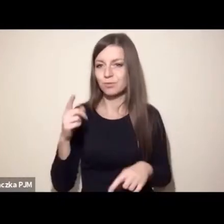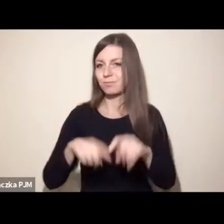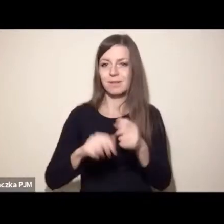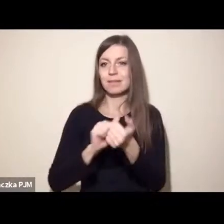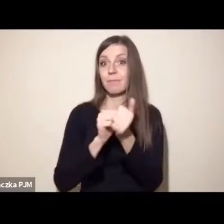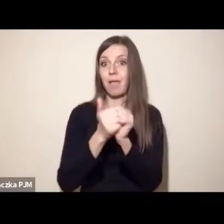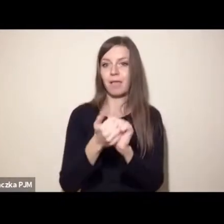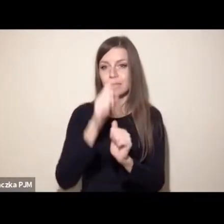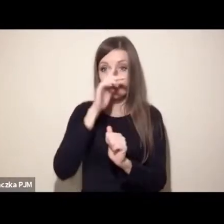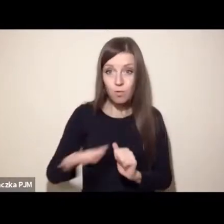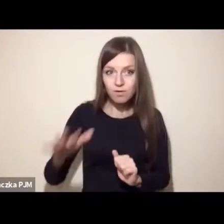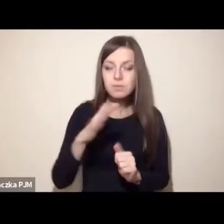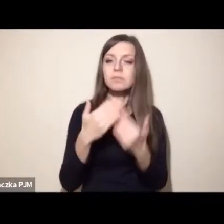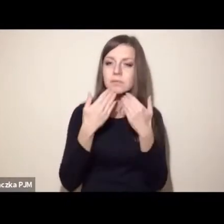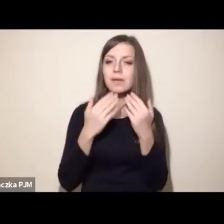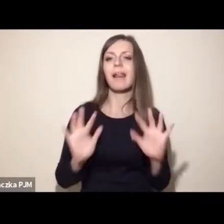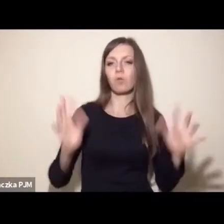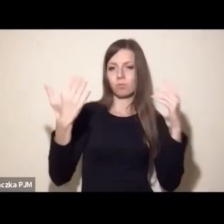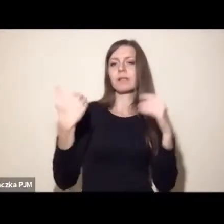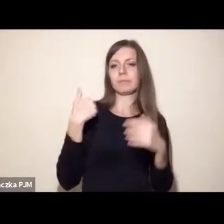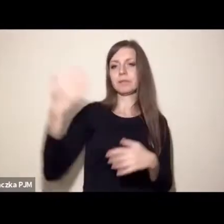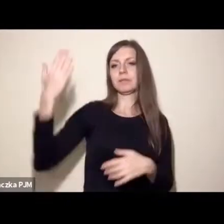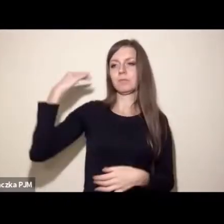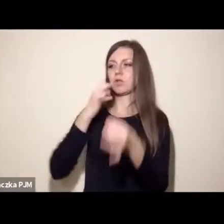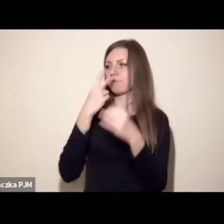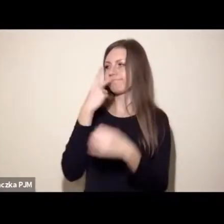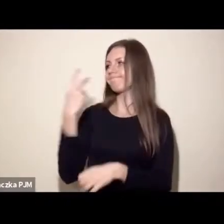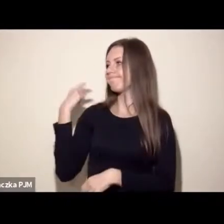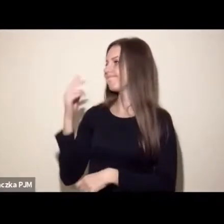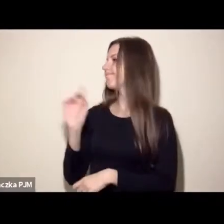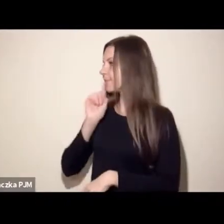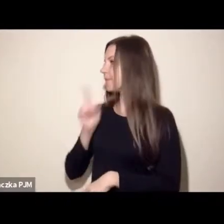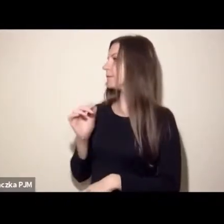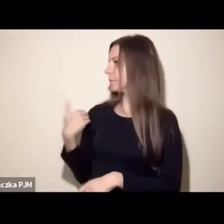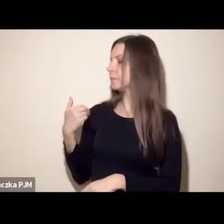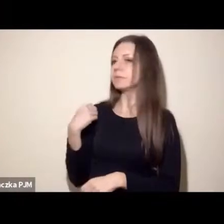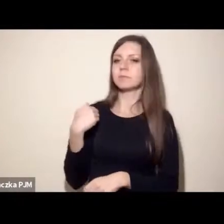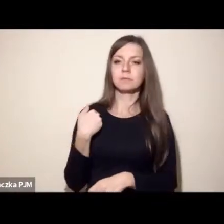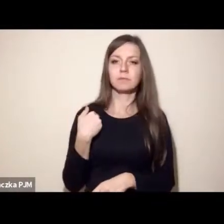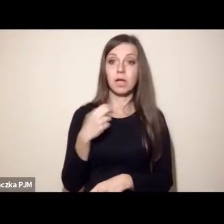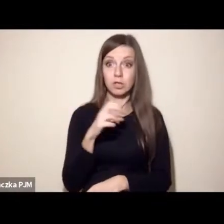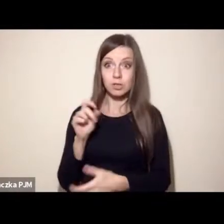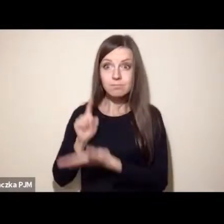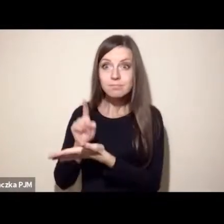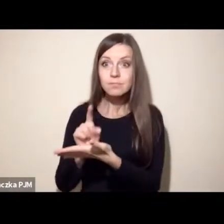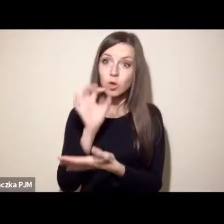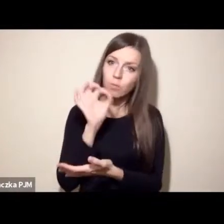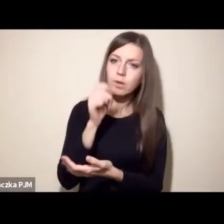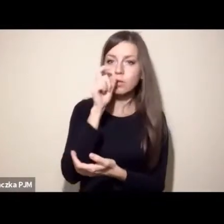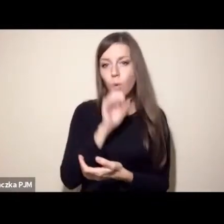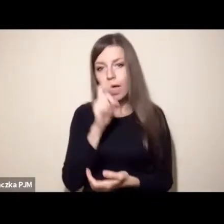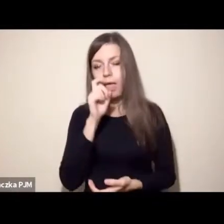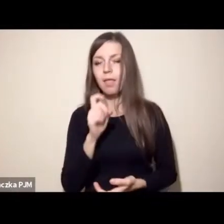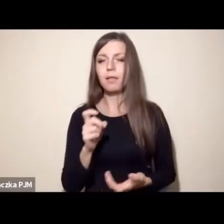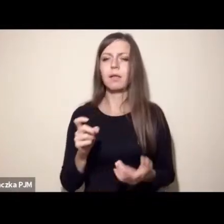społecznej, można by było tak powiedzieć. Oczywiście pozostaje pytanie, czy były efektywne, czy były dobre, to jest inne pytanie, ale z pewnością się